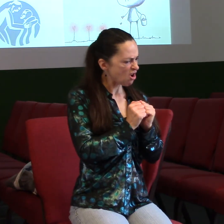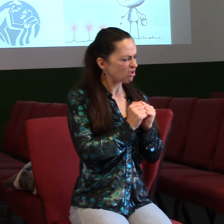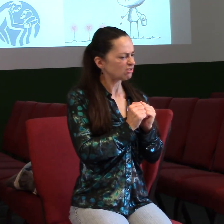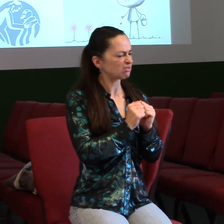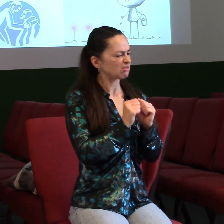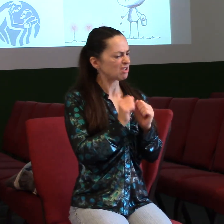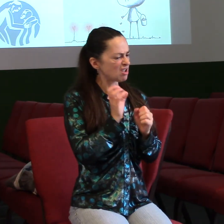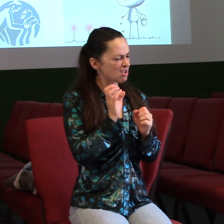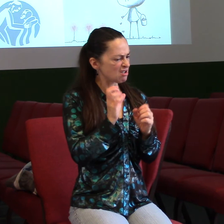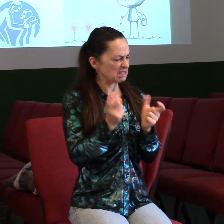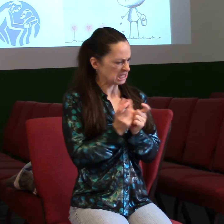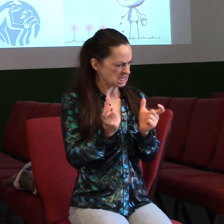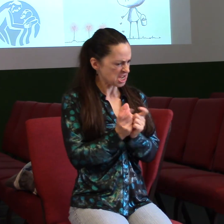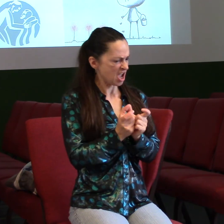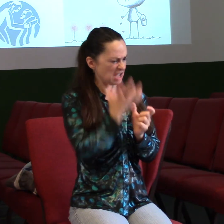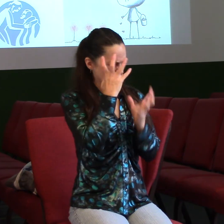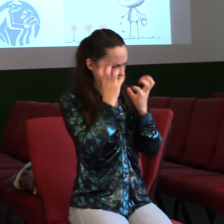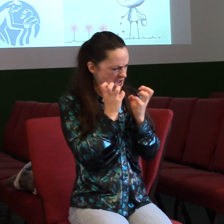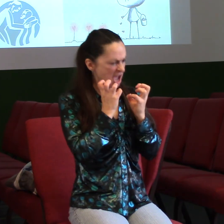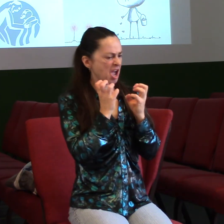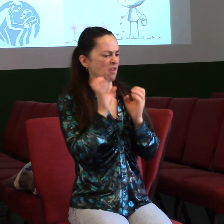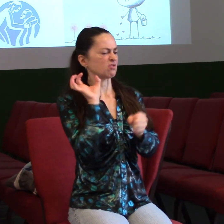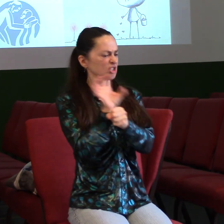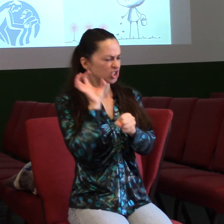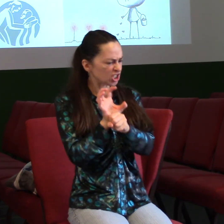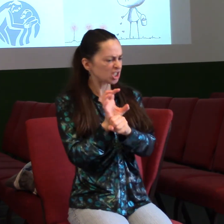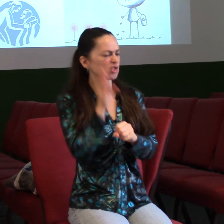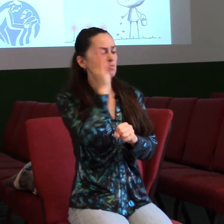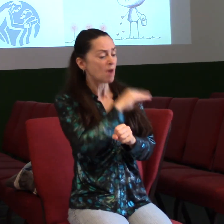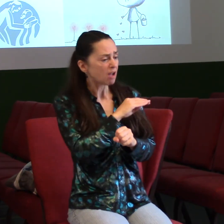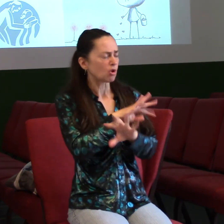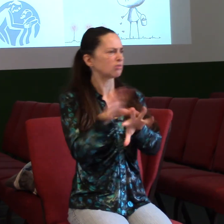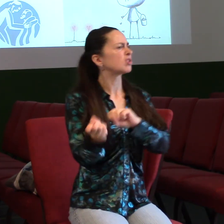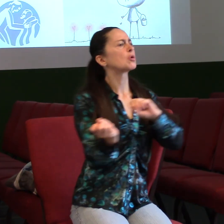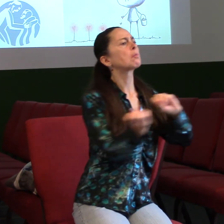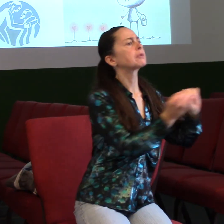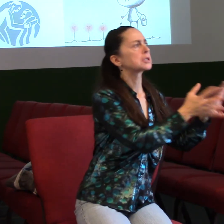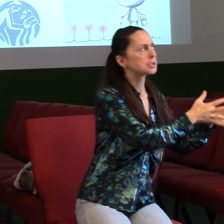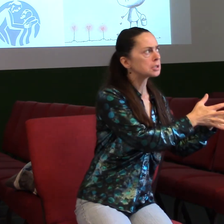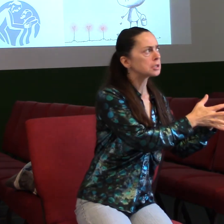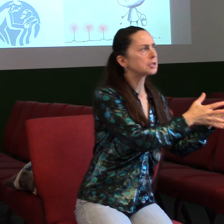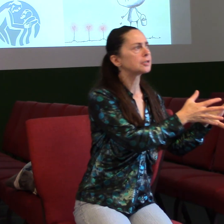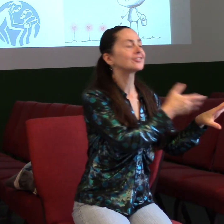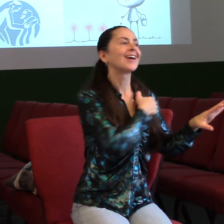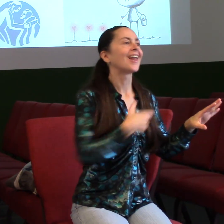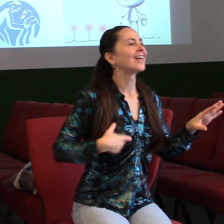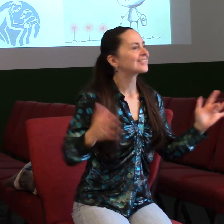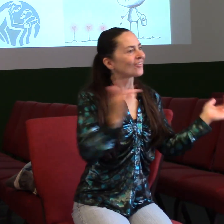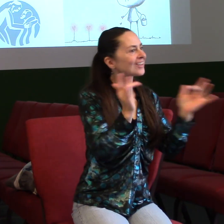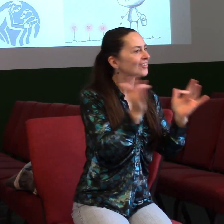hněv, křik, utrhání a s tím i každá špatnost. Buďte k sobě navzájem laskaví, milostrní, odpouštějte